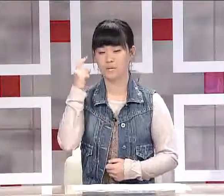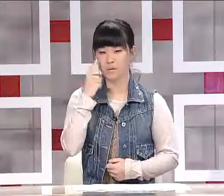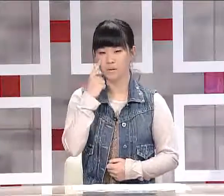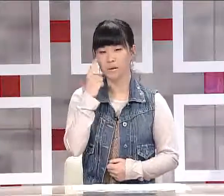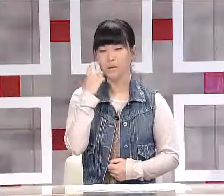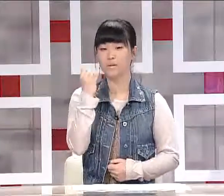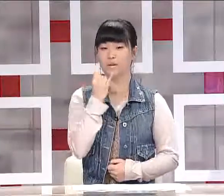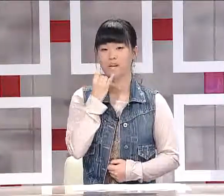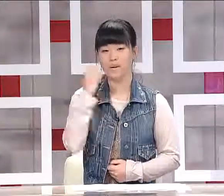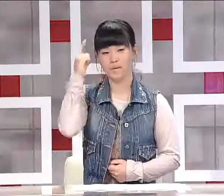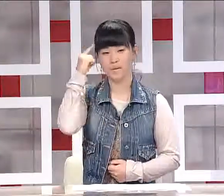되나요?